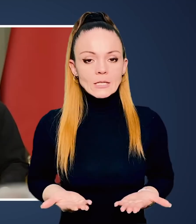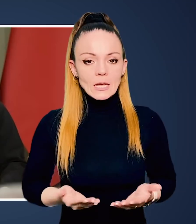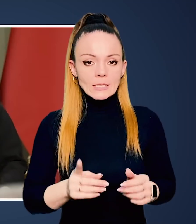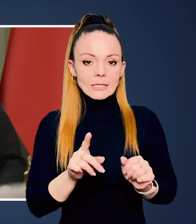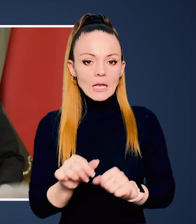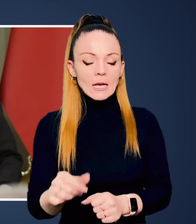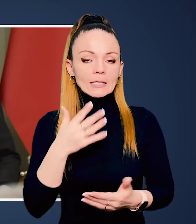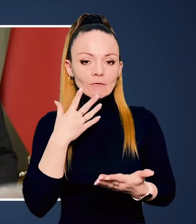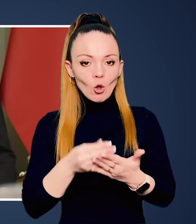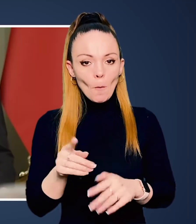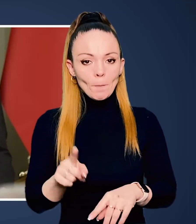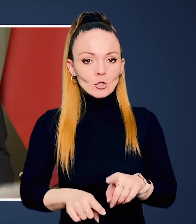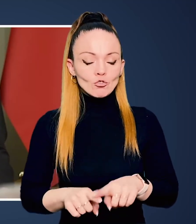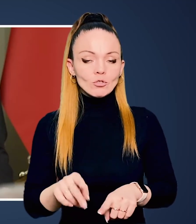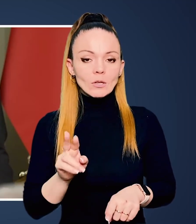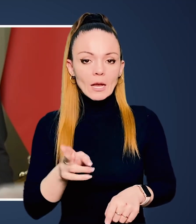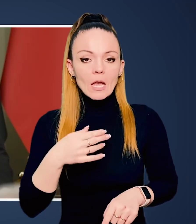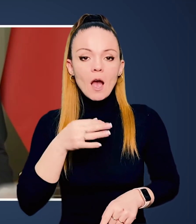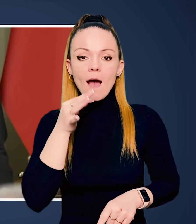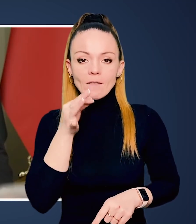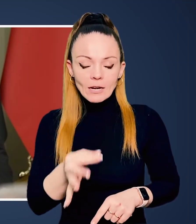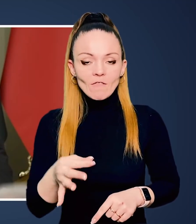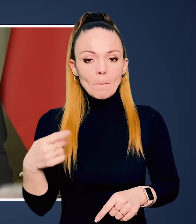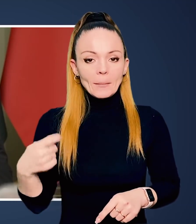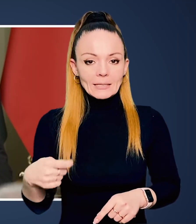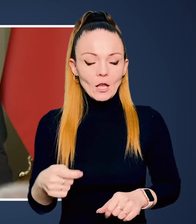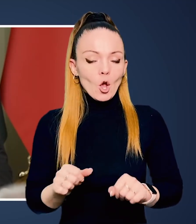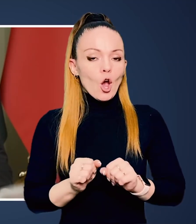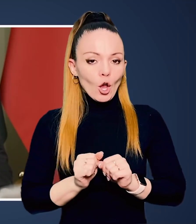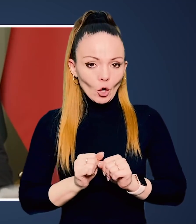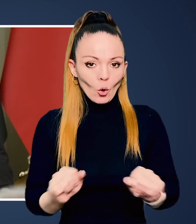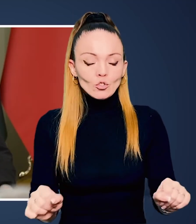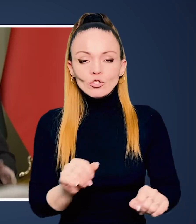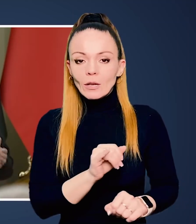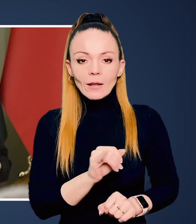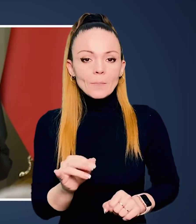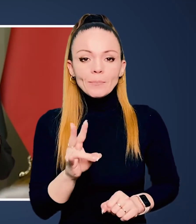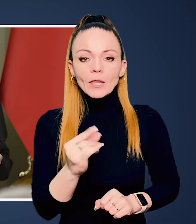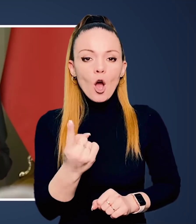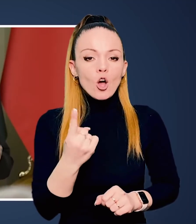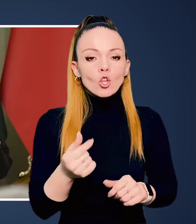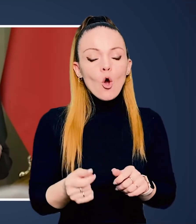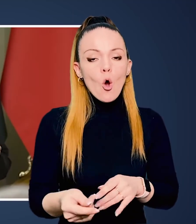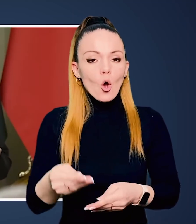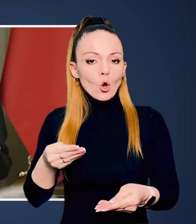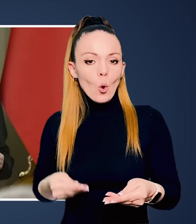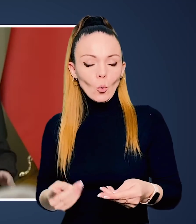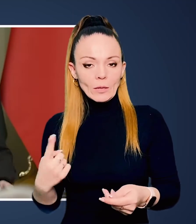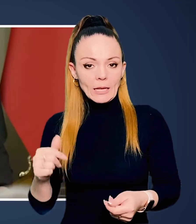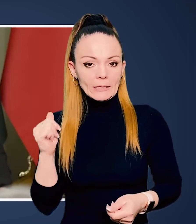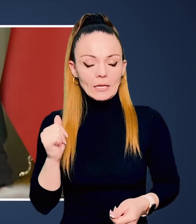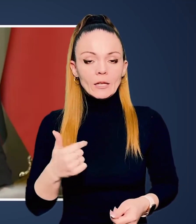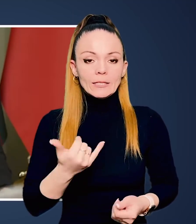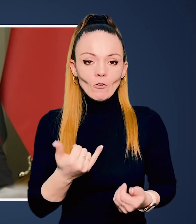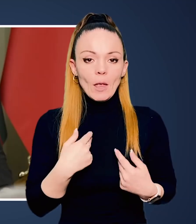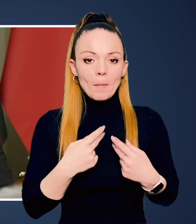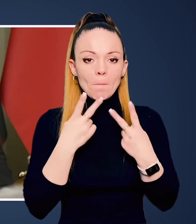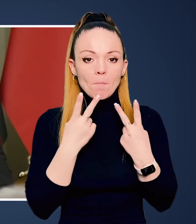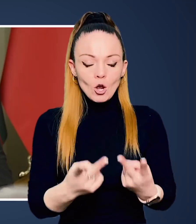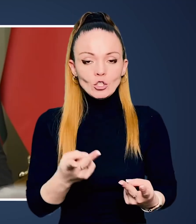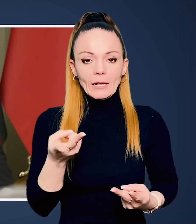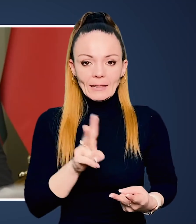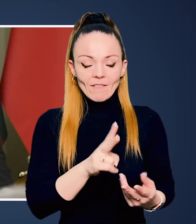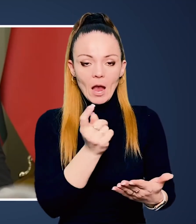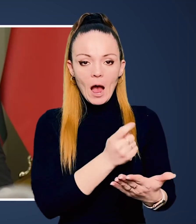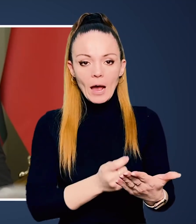свою батьківщину. Так, як говорив президент, героїчно і ні одного кроку дозаду. І сьогодні ми